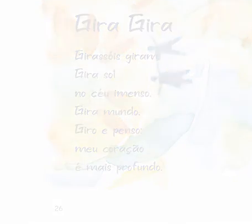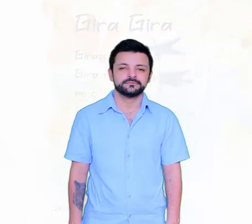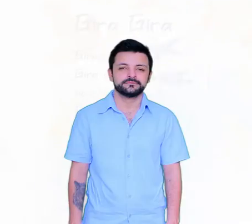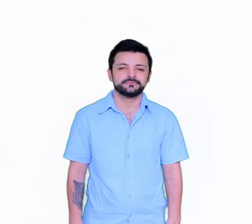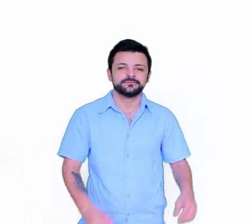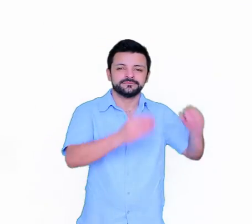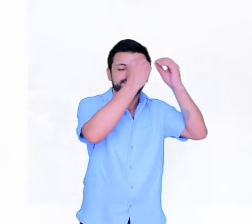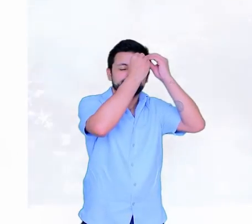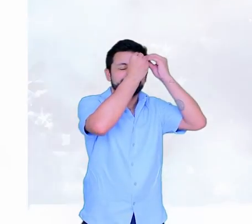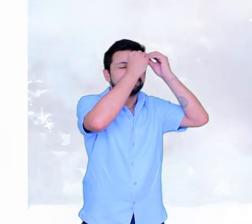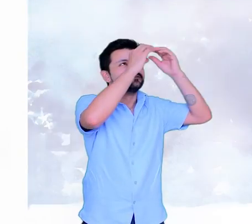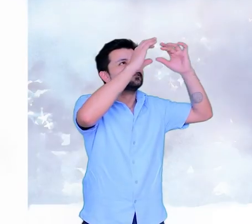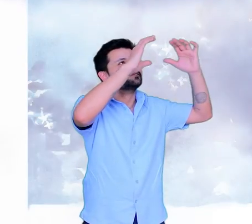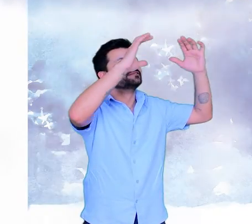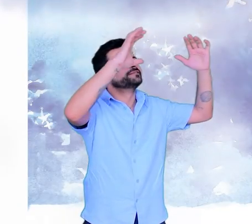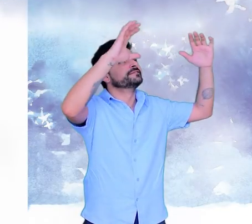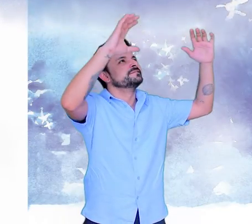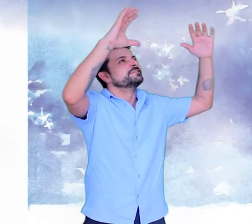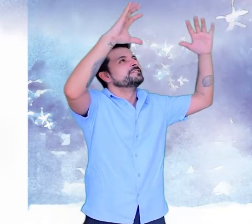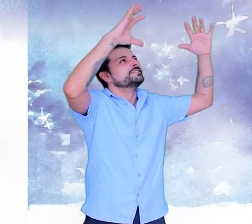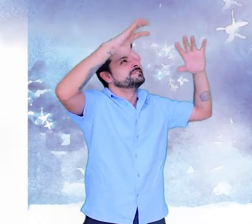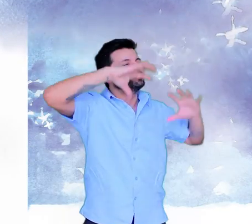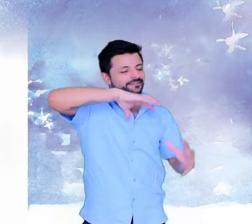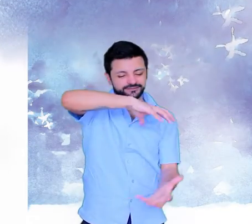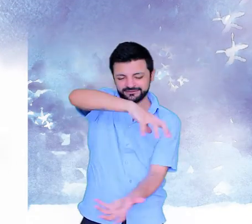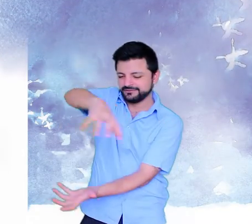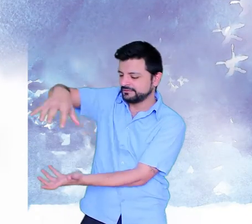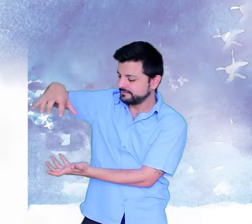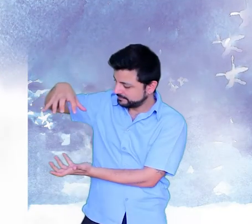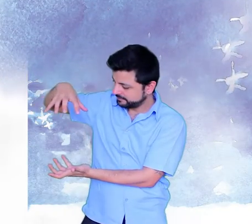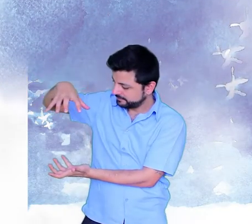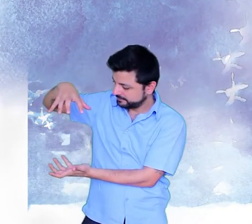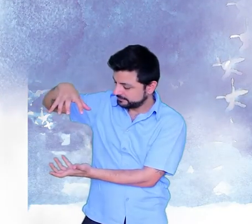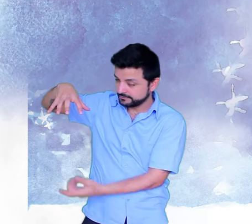Os sonhos O mundo E eu